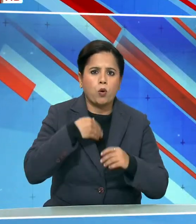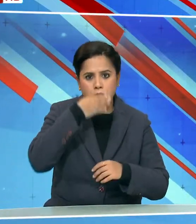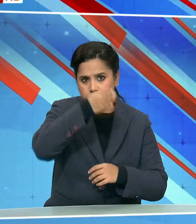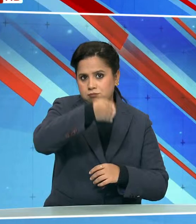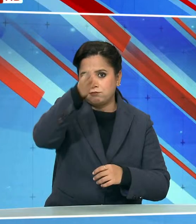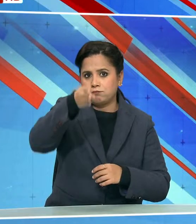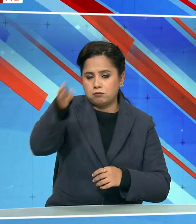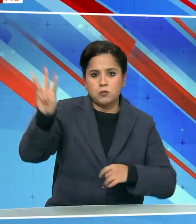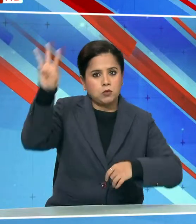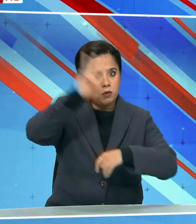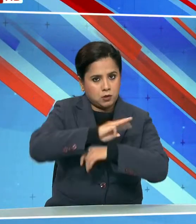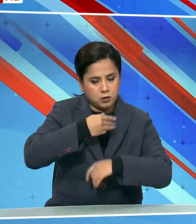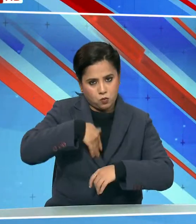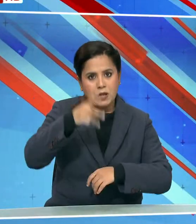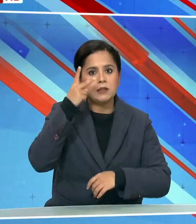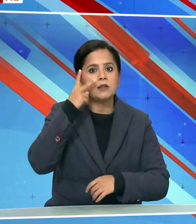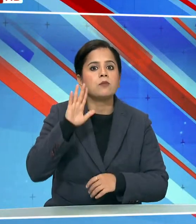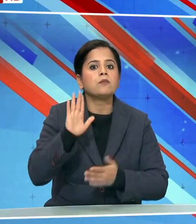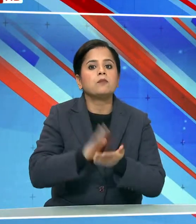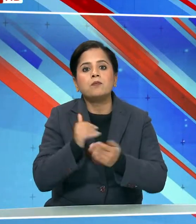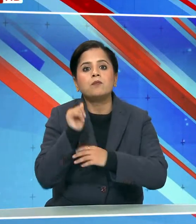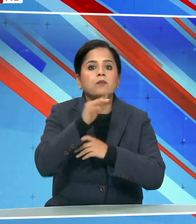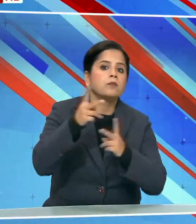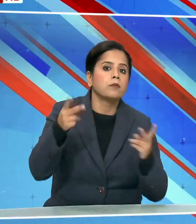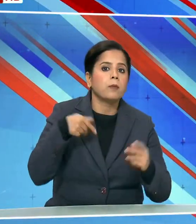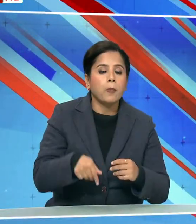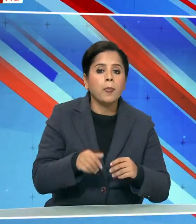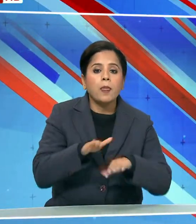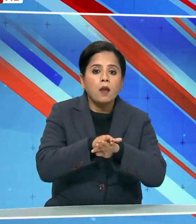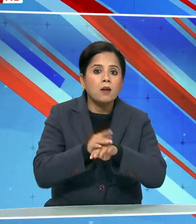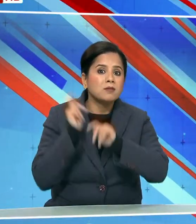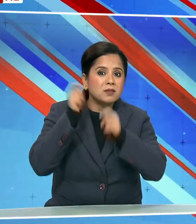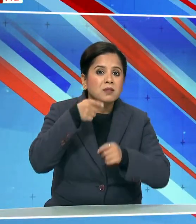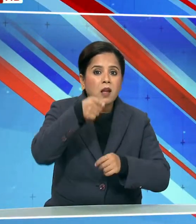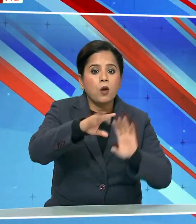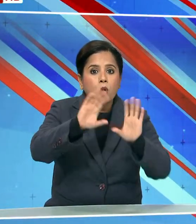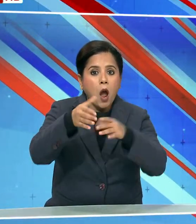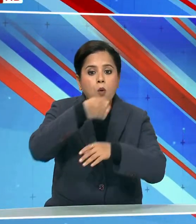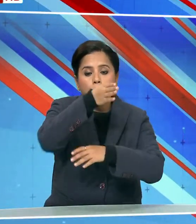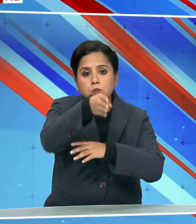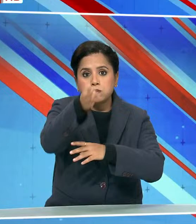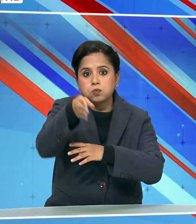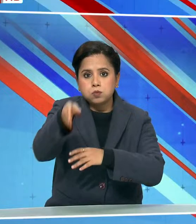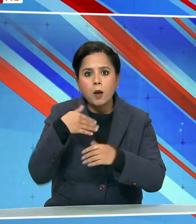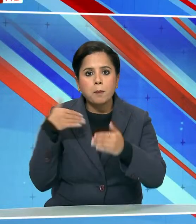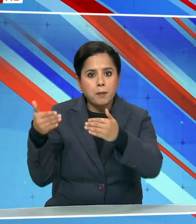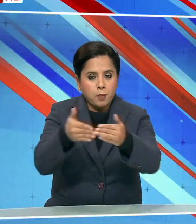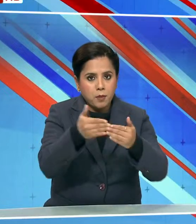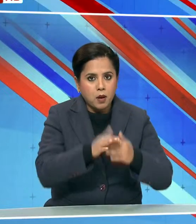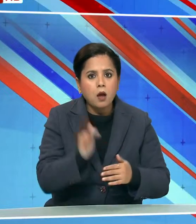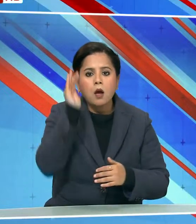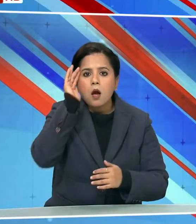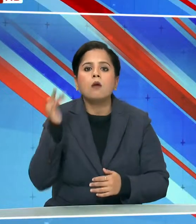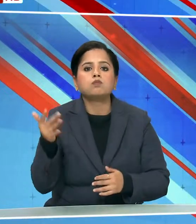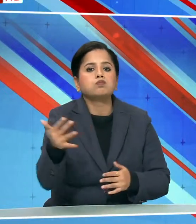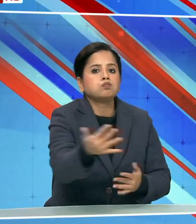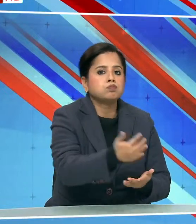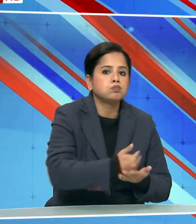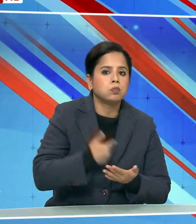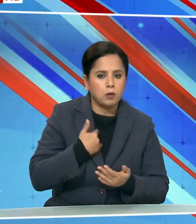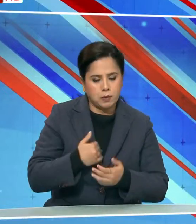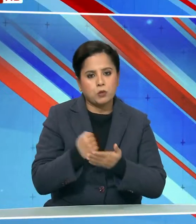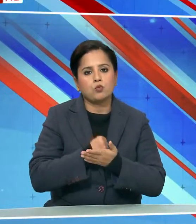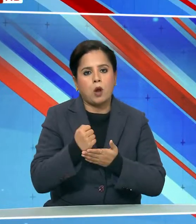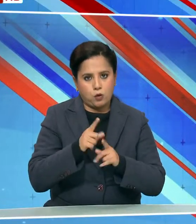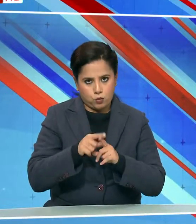वाला हूँ तीन दिन के लिए और मच्वारे समाज के जुदे जुदे गाउं में जाकर उन लोगों से मिलके उनकी बाते समझने का प्रयास